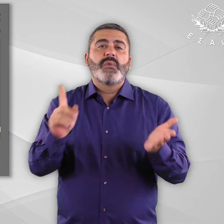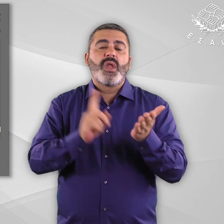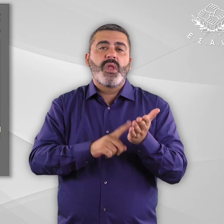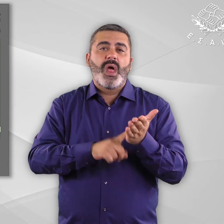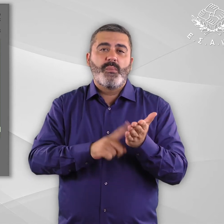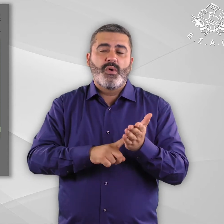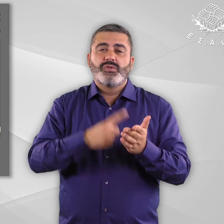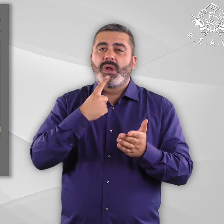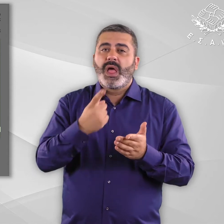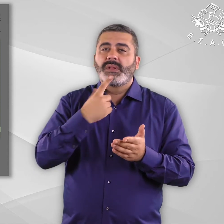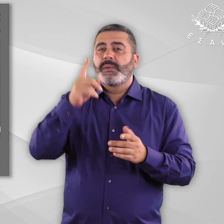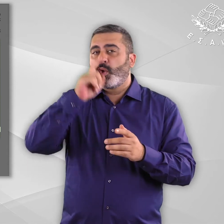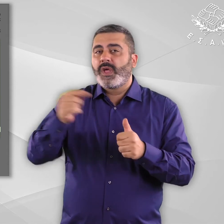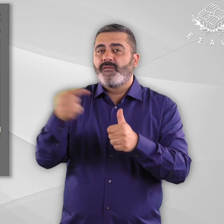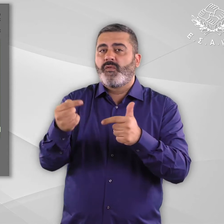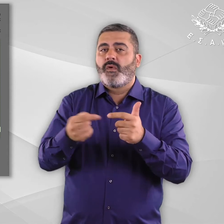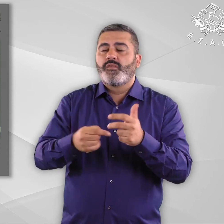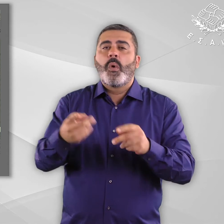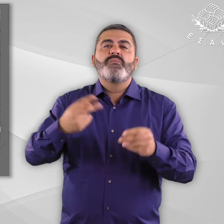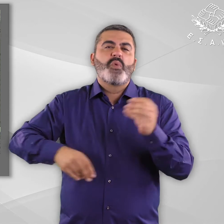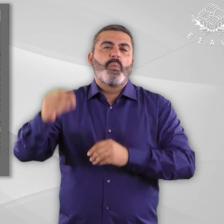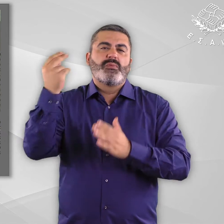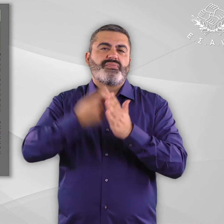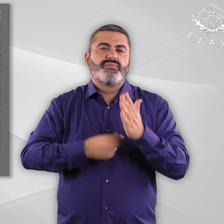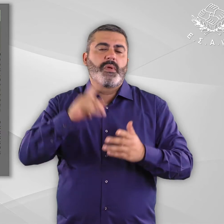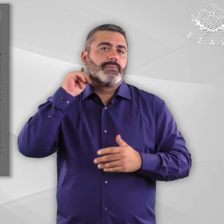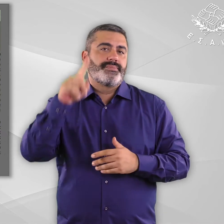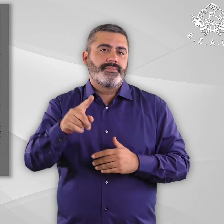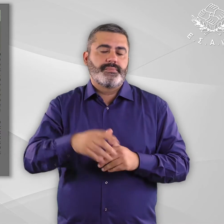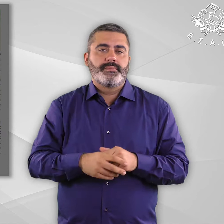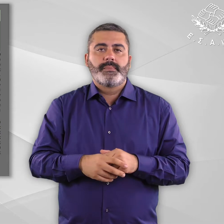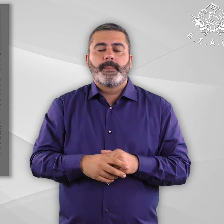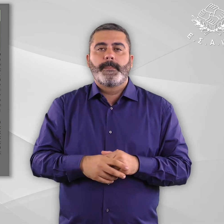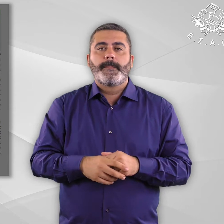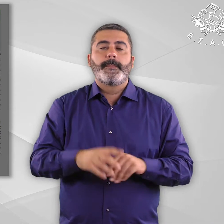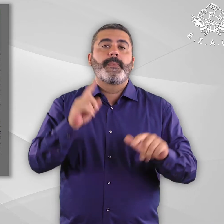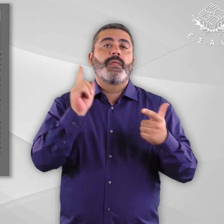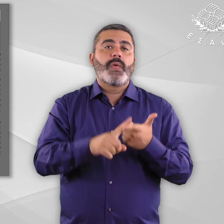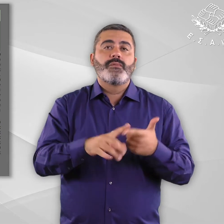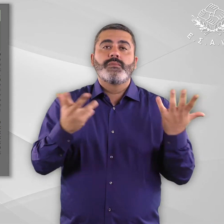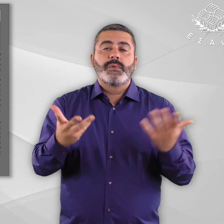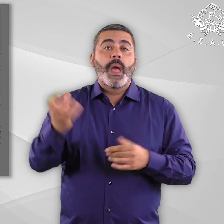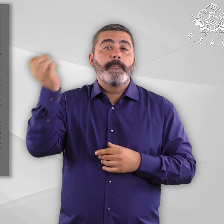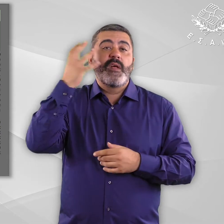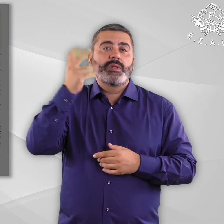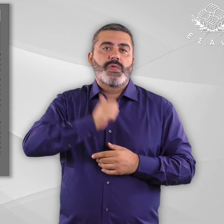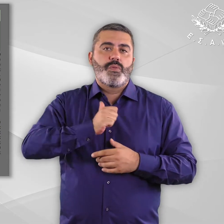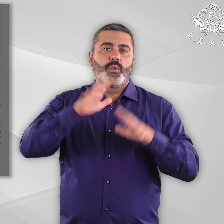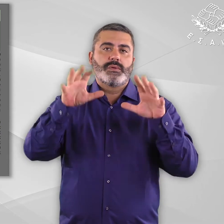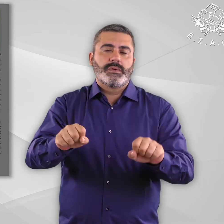οι οποίες σε αρκετές περιπτώσεις δεν τηρούνται. Κουκίδα Η νομοθεσία για την πνευματική ιδιοκτησία περιλαμβάνει διατάξεις για την